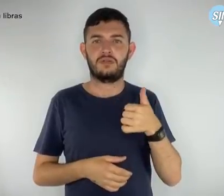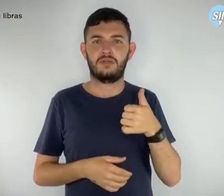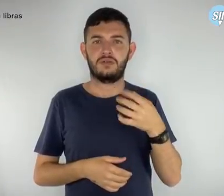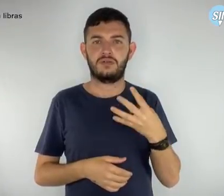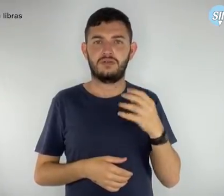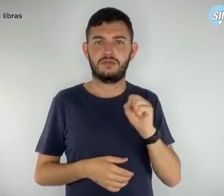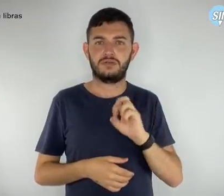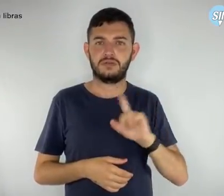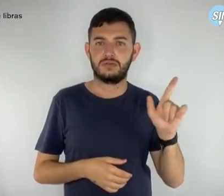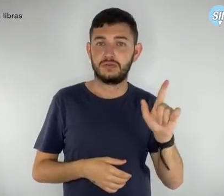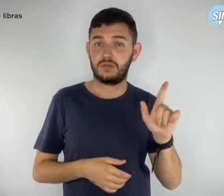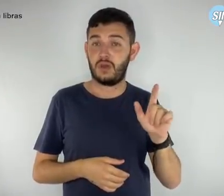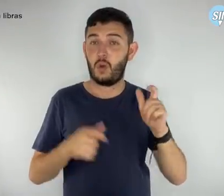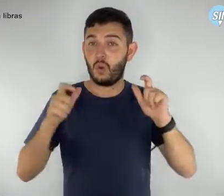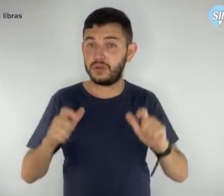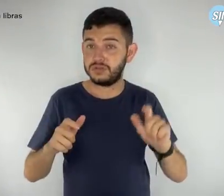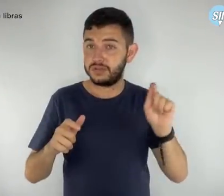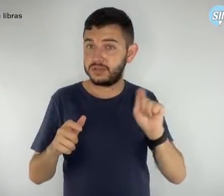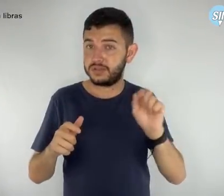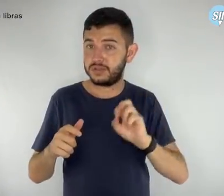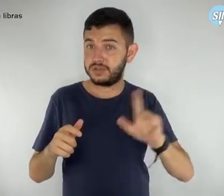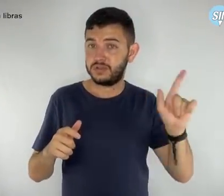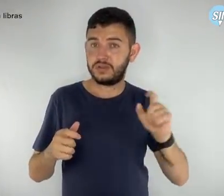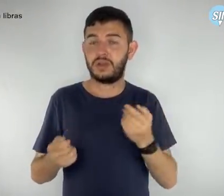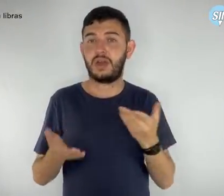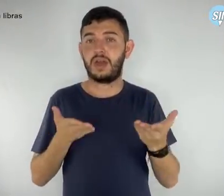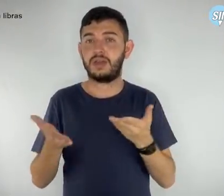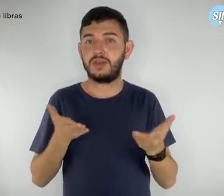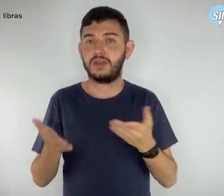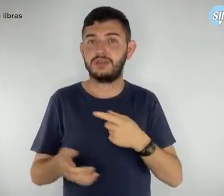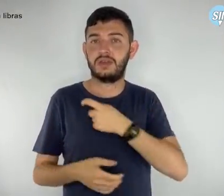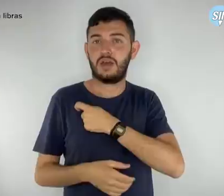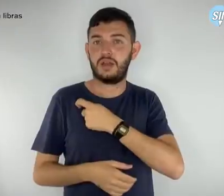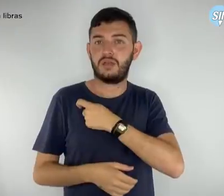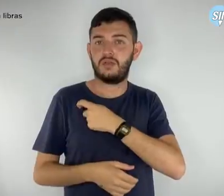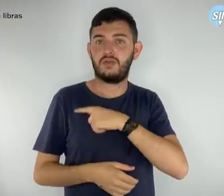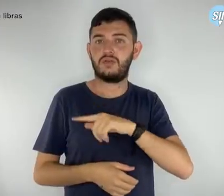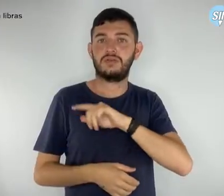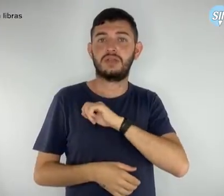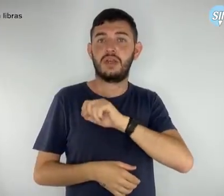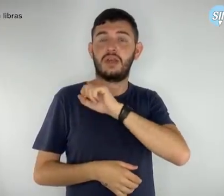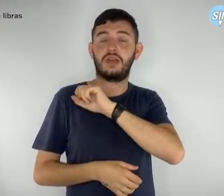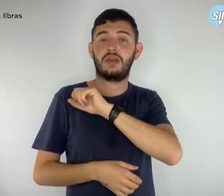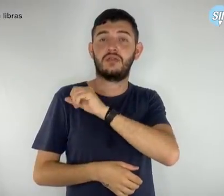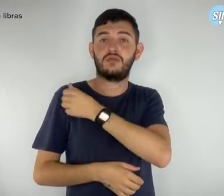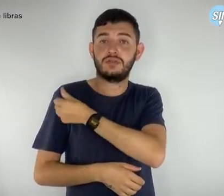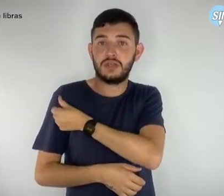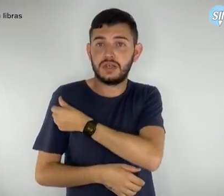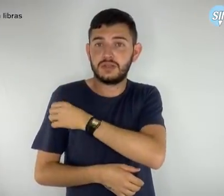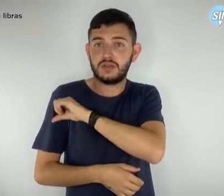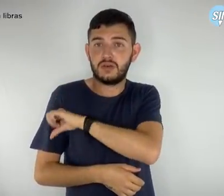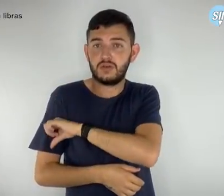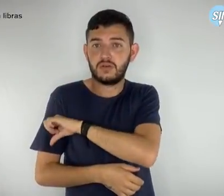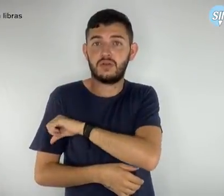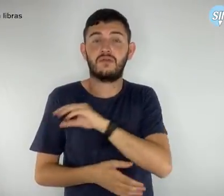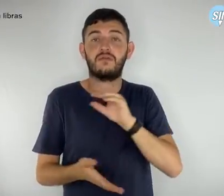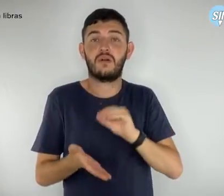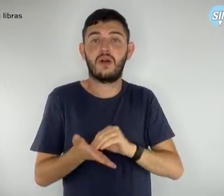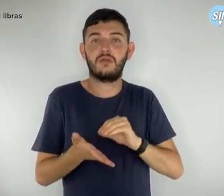Asa Sul, por exemplo, que atende estudantes do sexto ao nono ano, há carência de professores